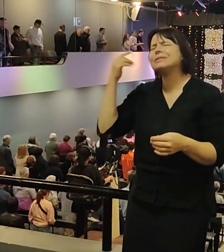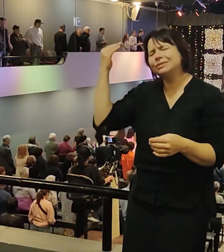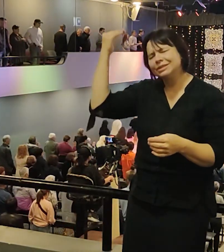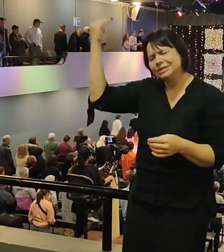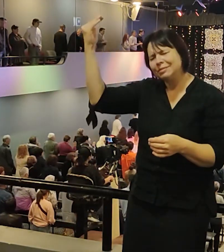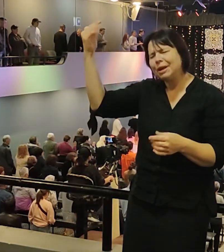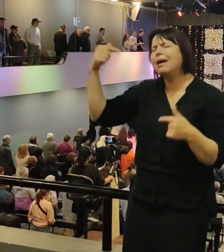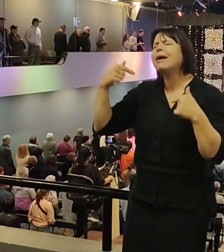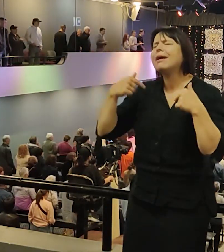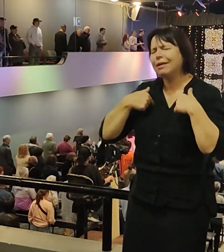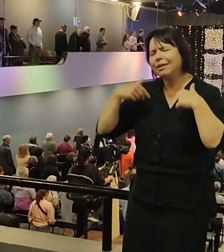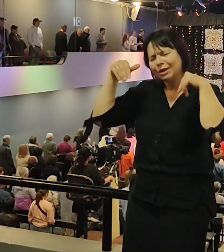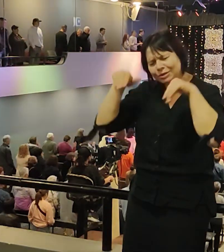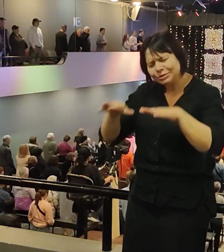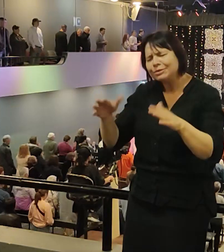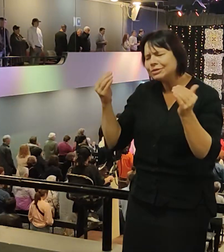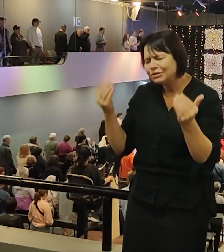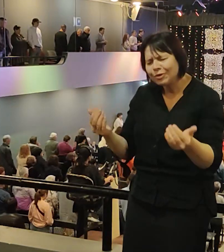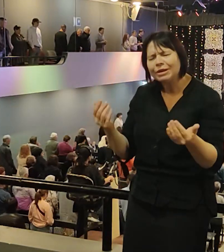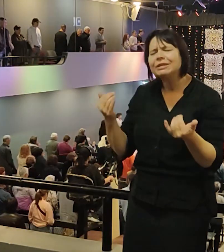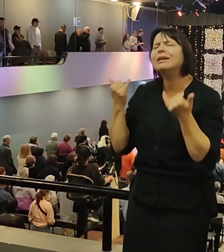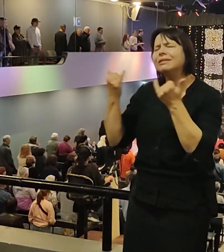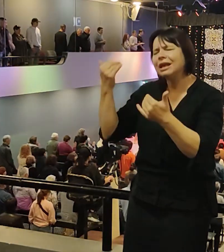и я принимаю решение сегодня для Тебя.